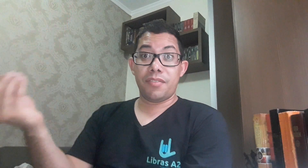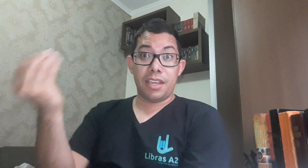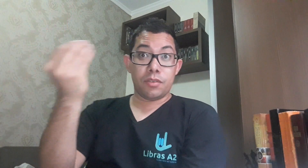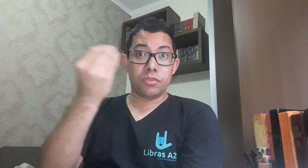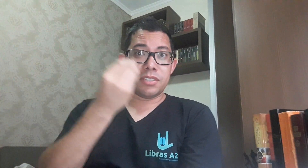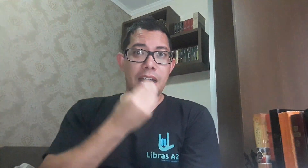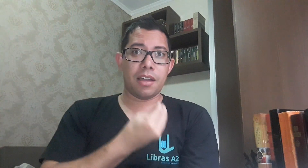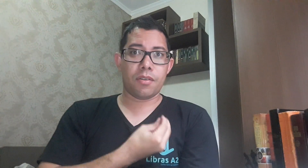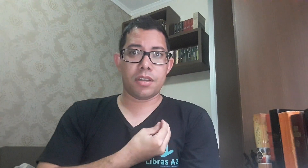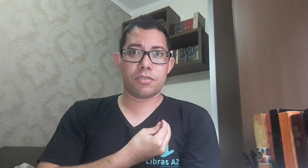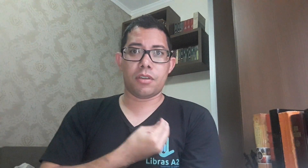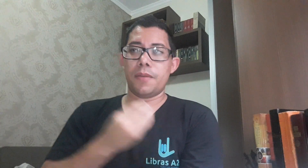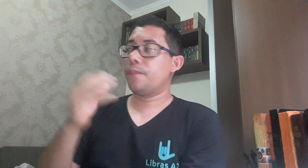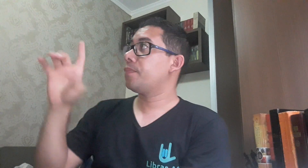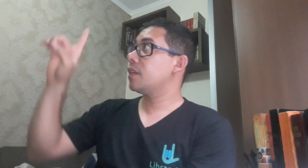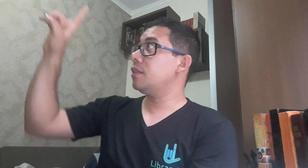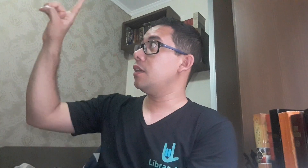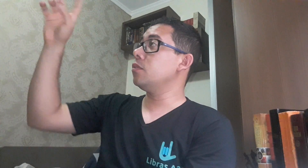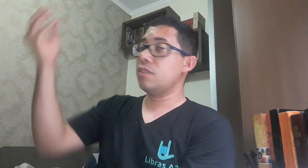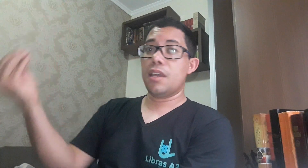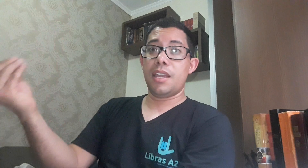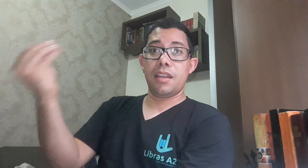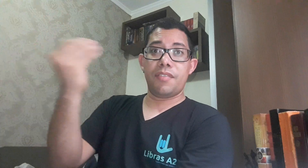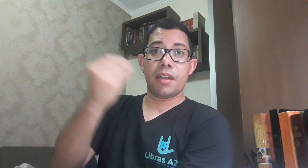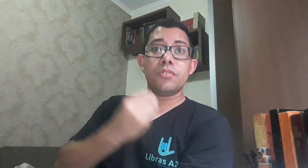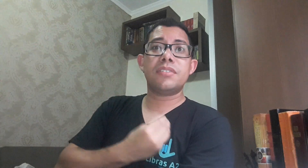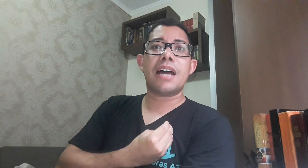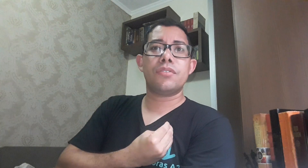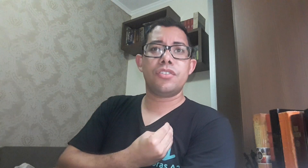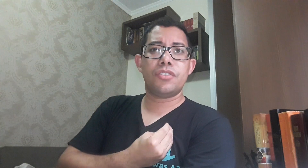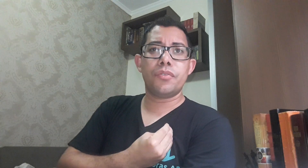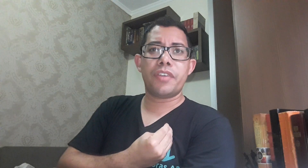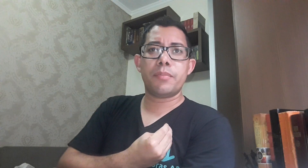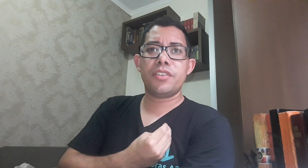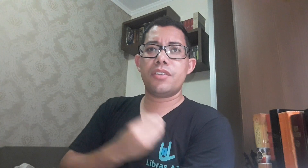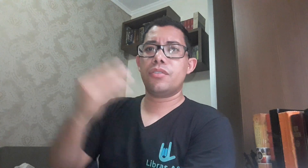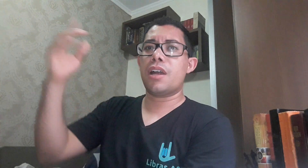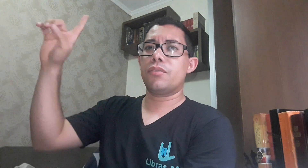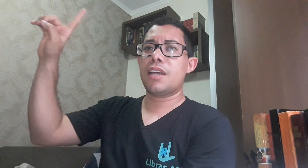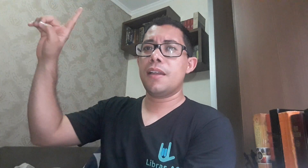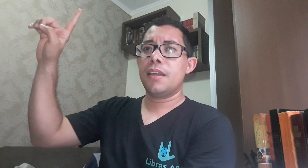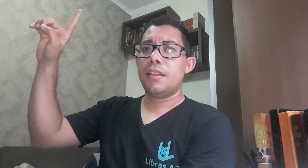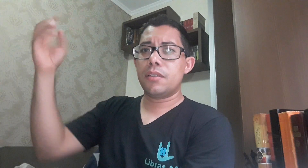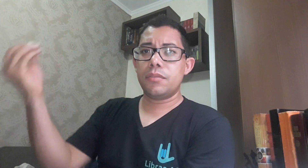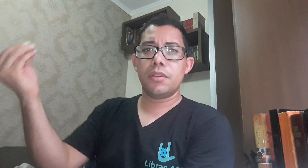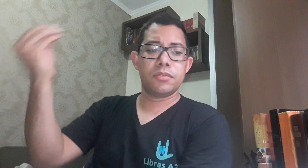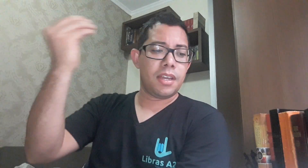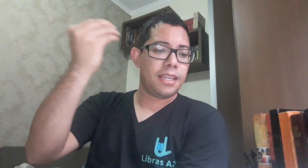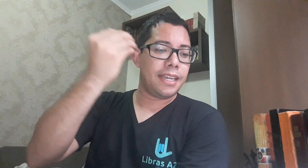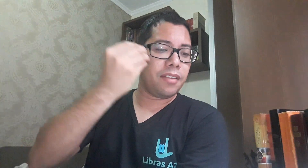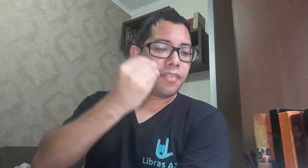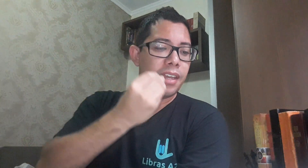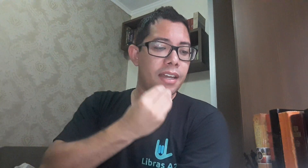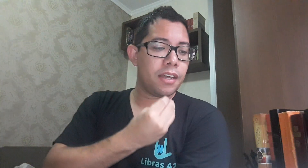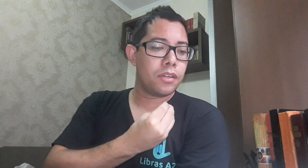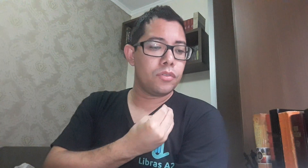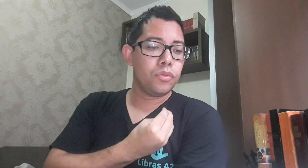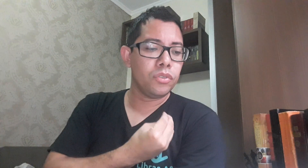venha nos dar. Olha só. Que Deus, ele venha nos dar. No sentido do verbo direcional, tá? Então Deus, que ele venha nos